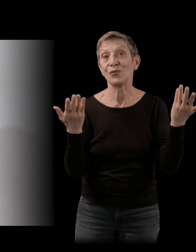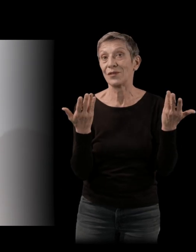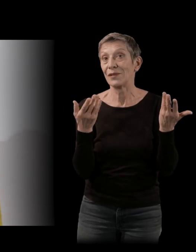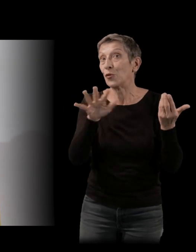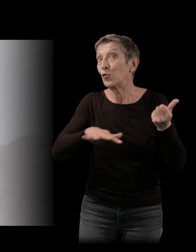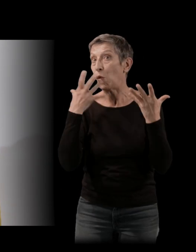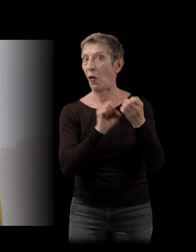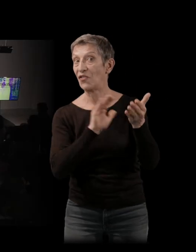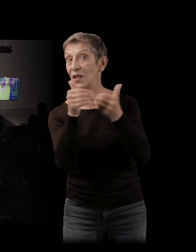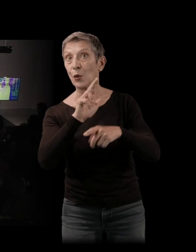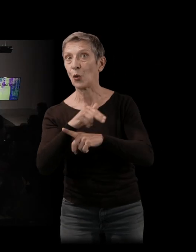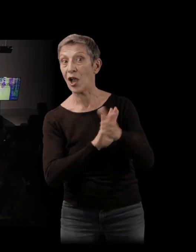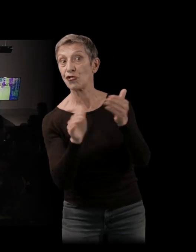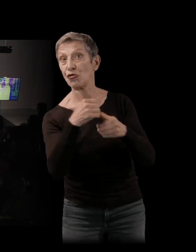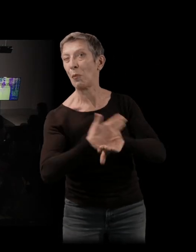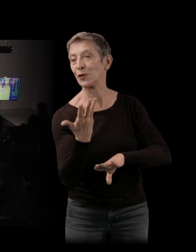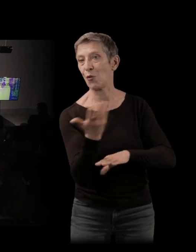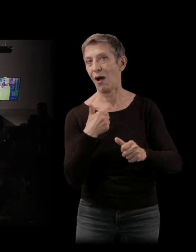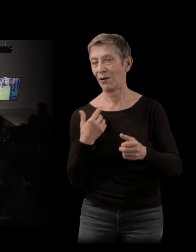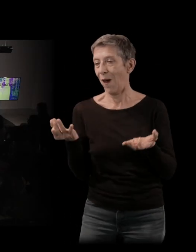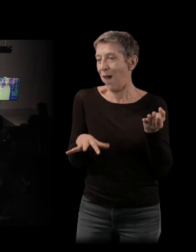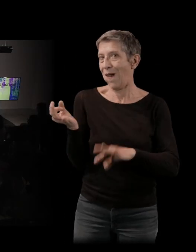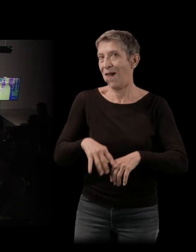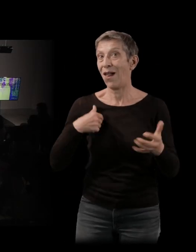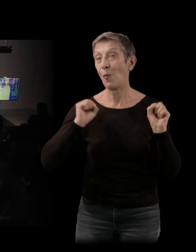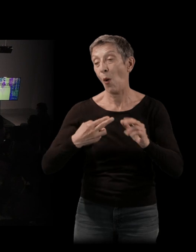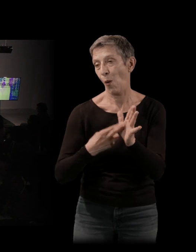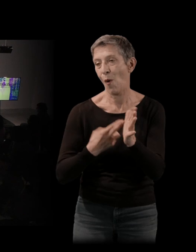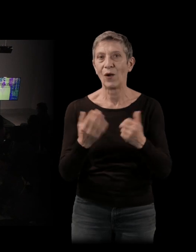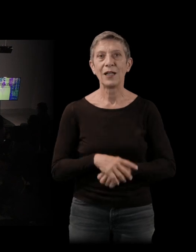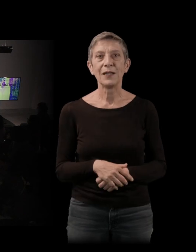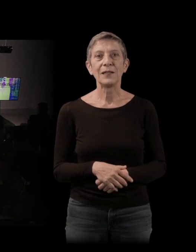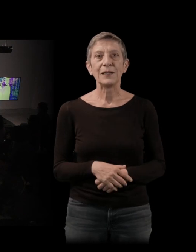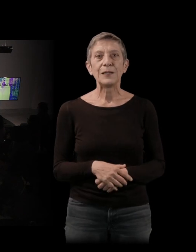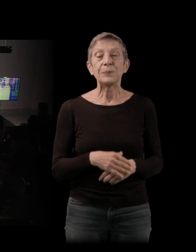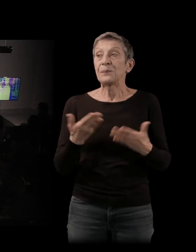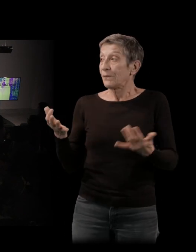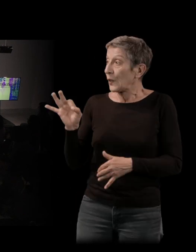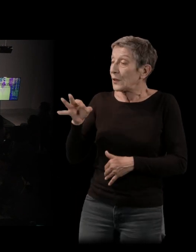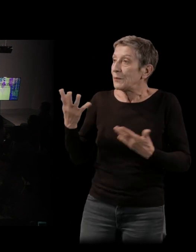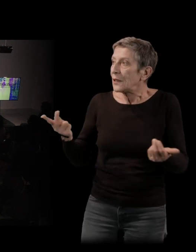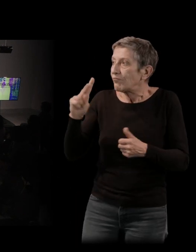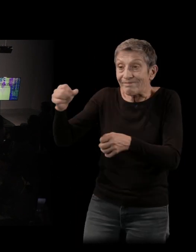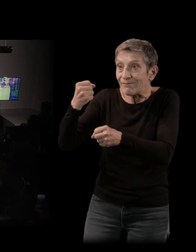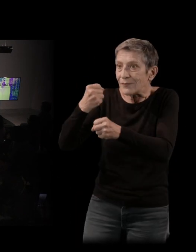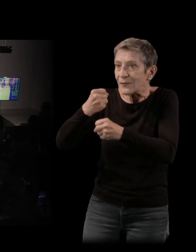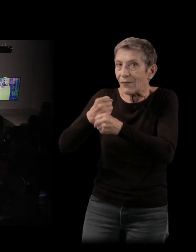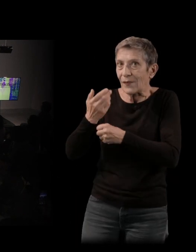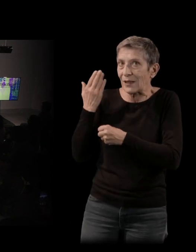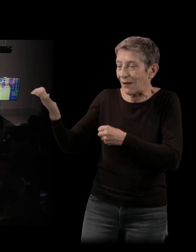Et peut-être aussi une autre chose,'est que finalement, le travail que vous faites, il est une espèce de mise en abîme de la création. On a